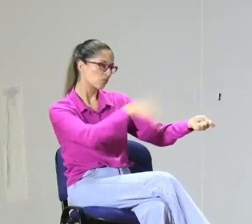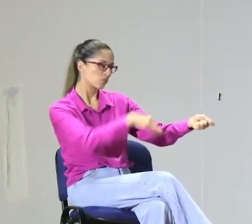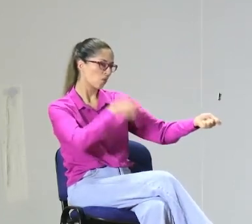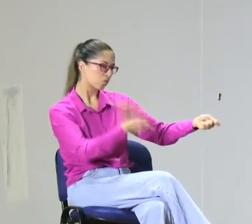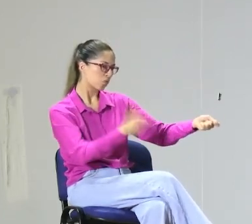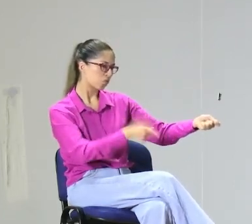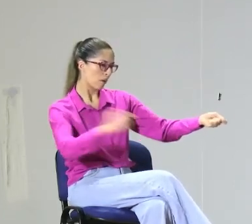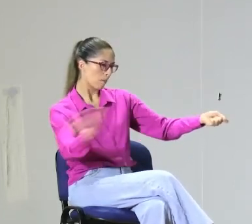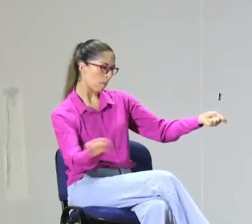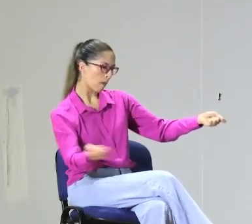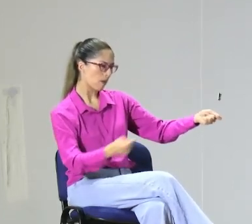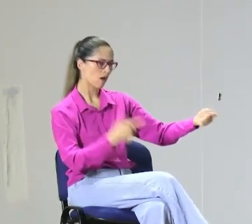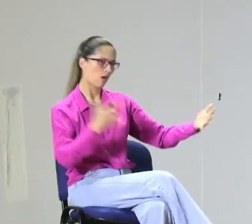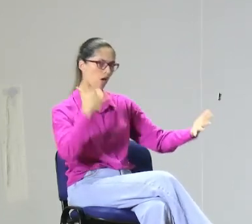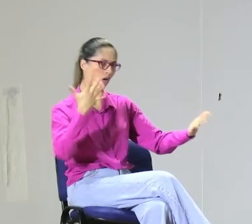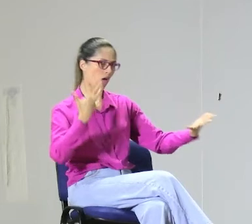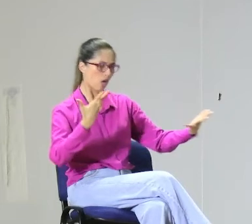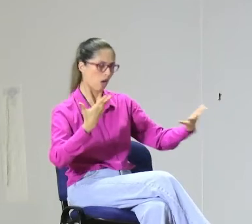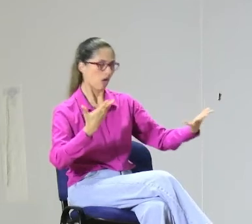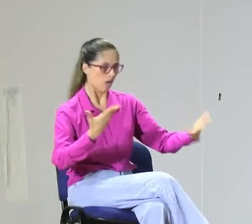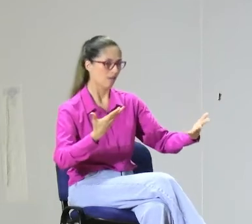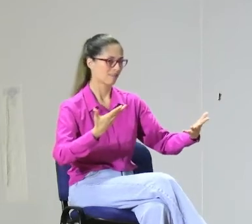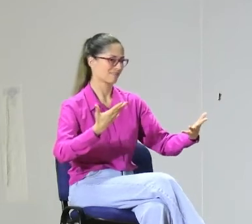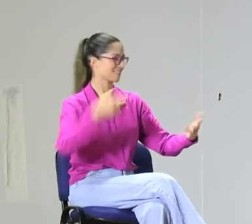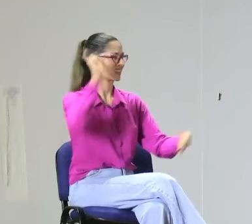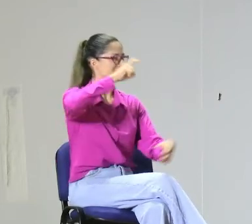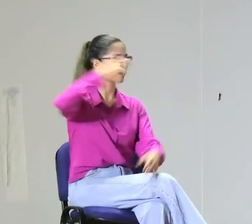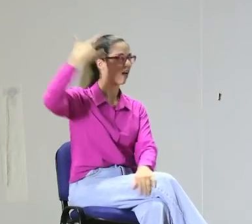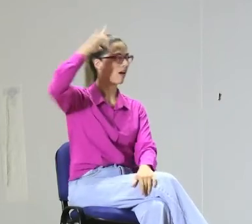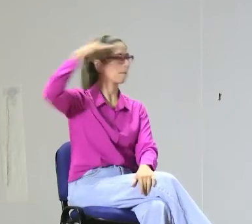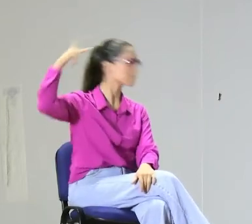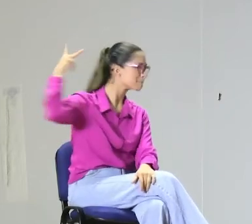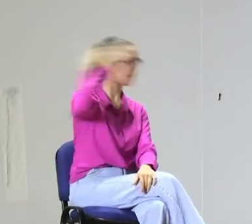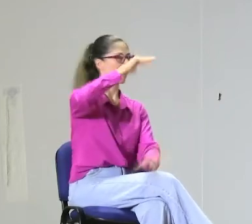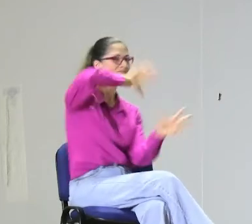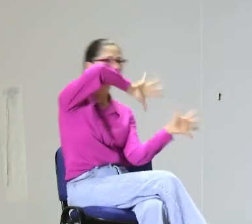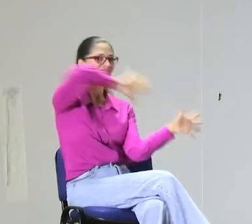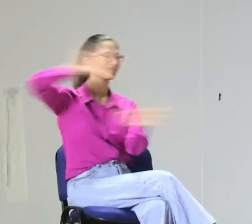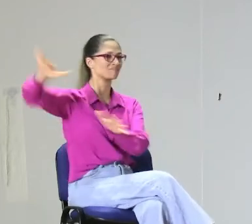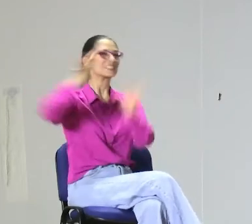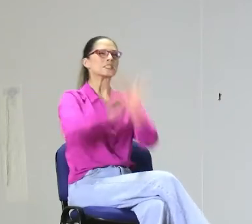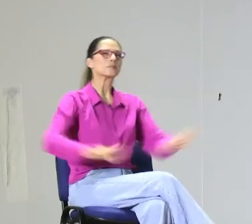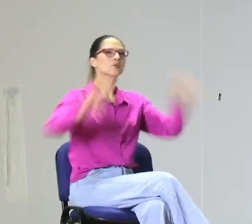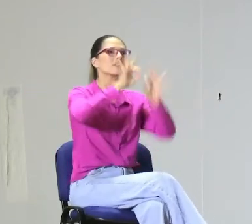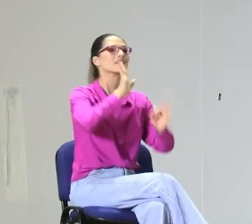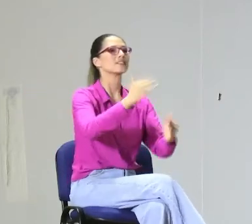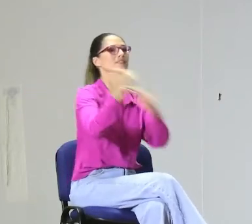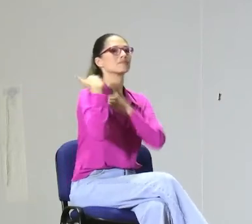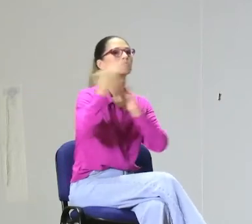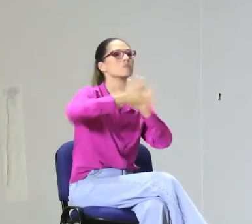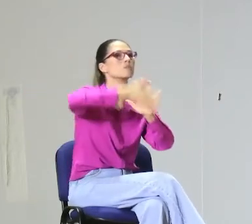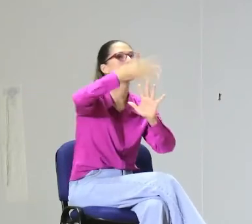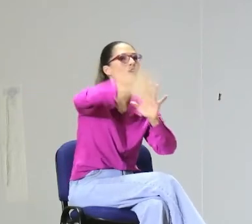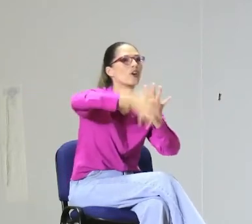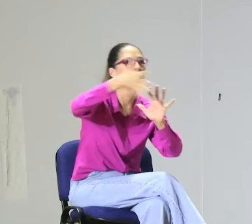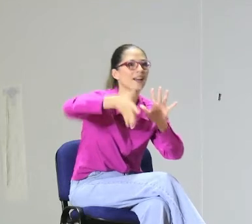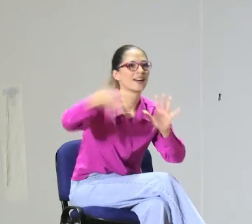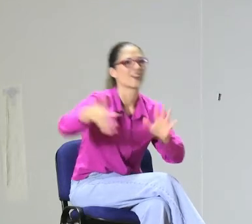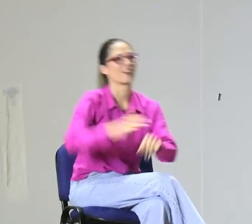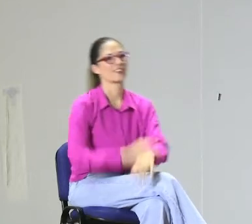evidenciaron como que hay mucha manipulación por parte de los padres de familia a través de la violencia, a través del